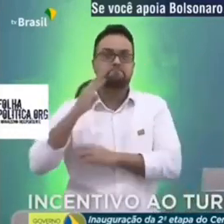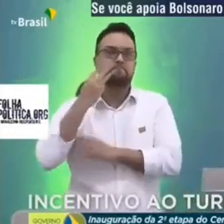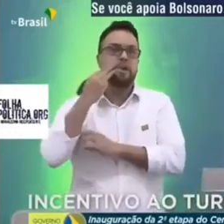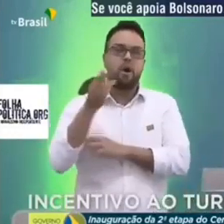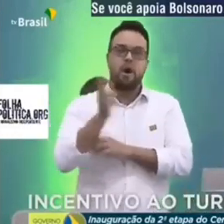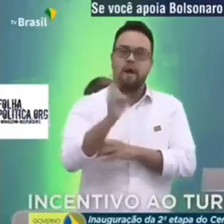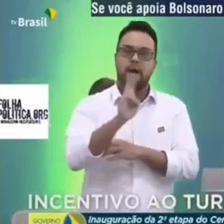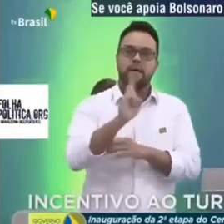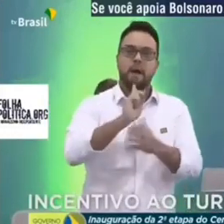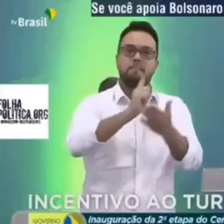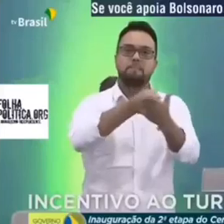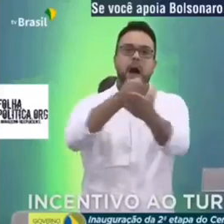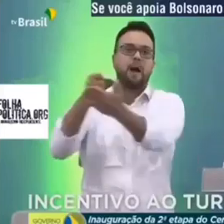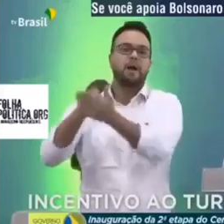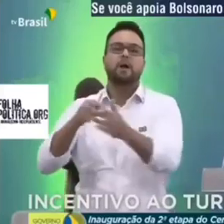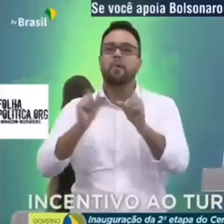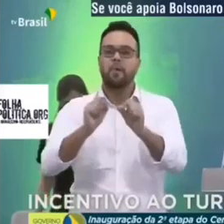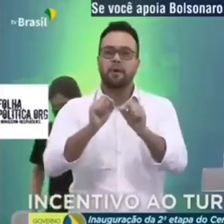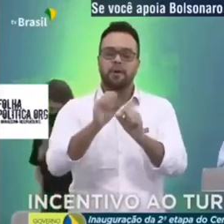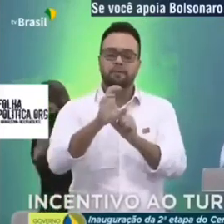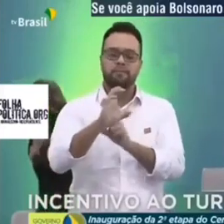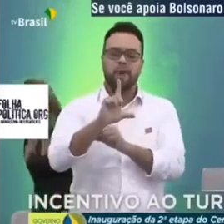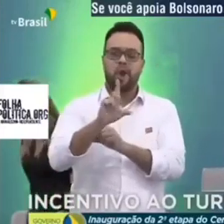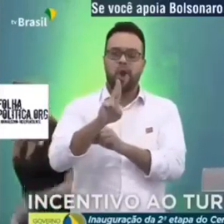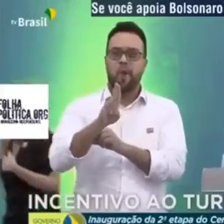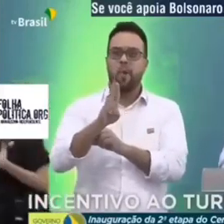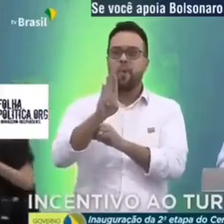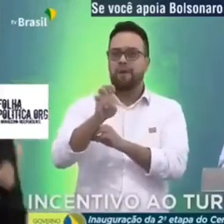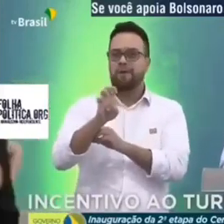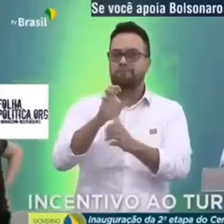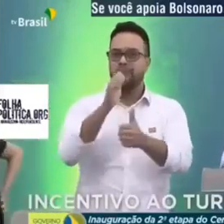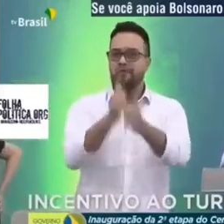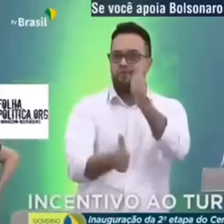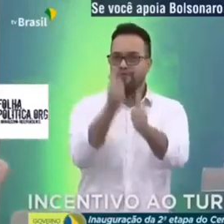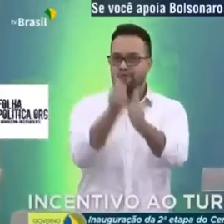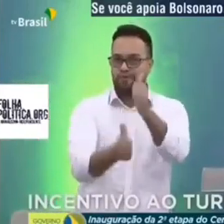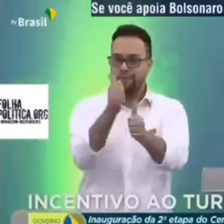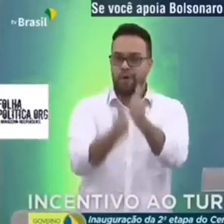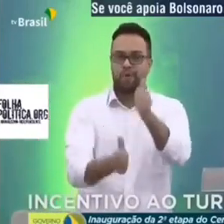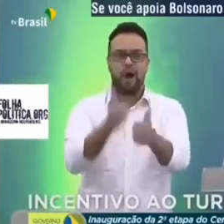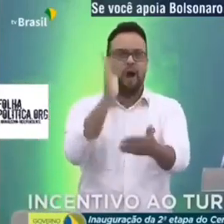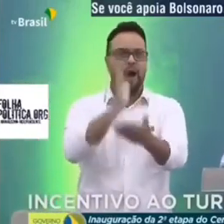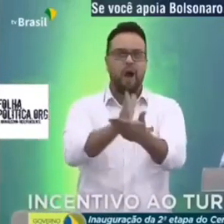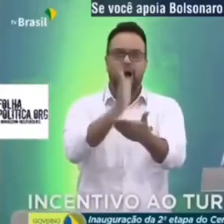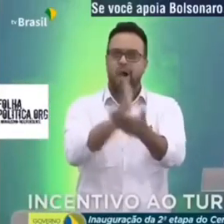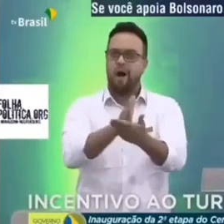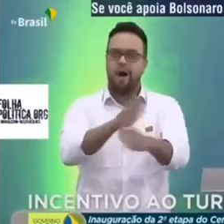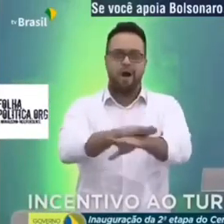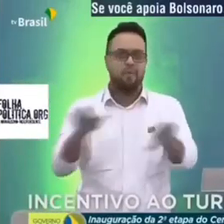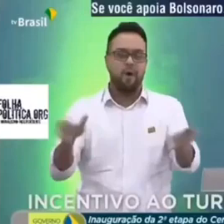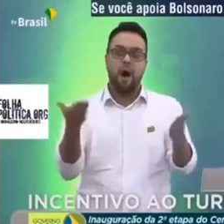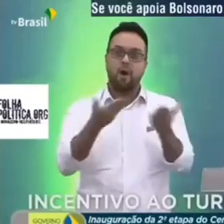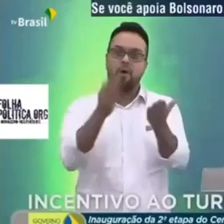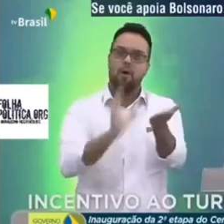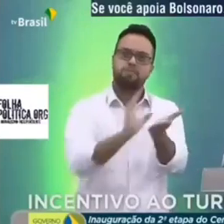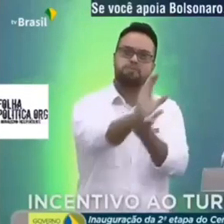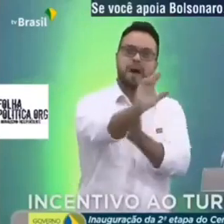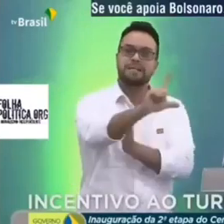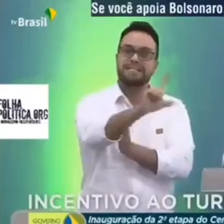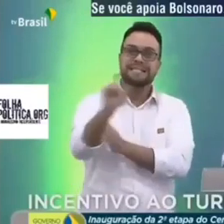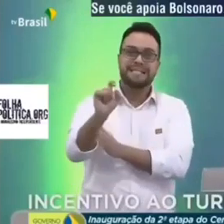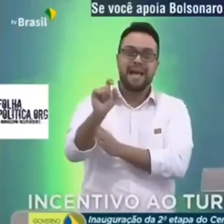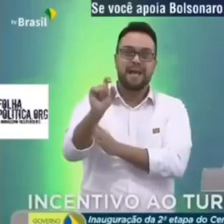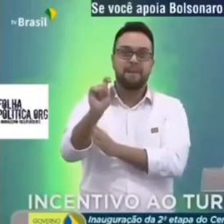patrocinando o clube de futebol a gente acabou com isso e agora nós vamos investir 100